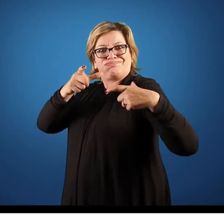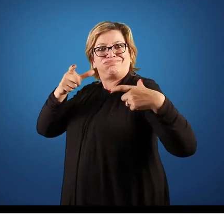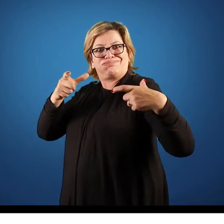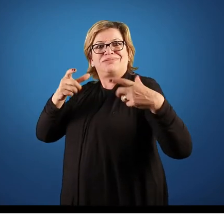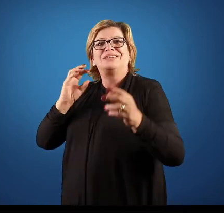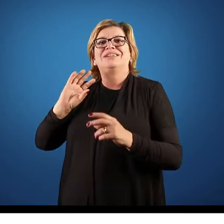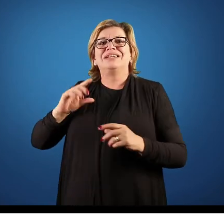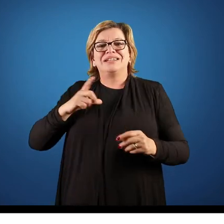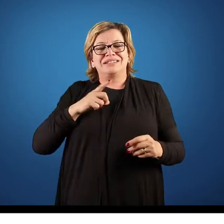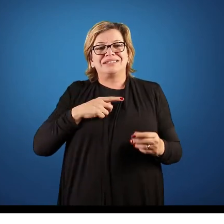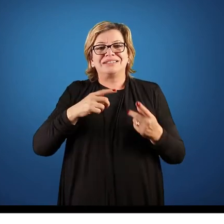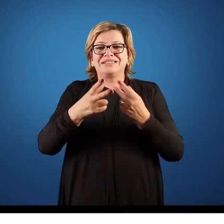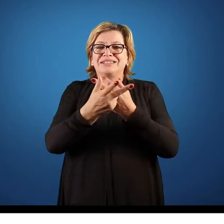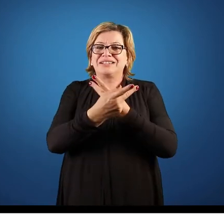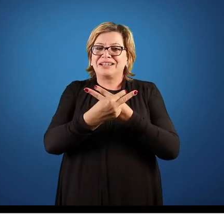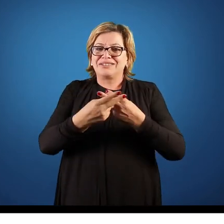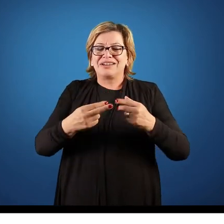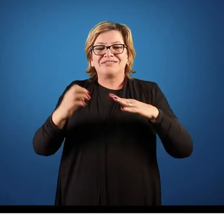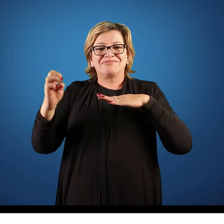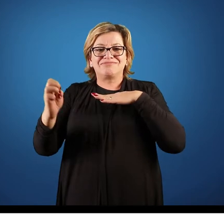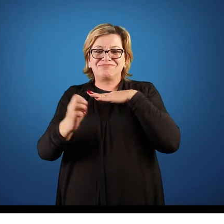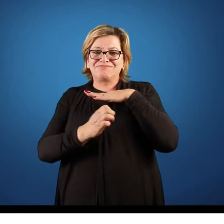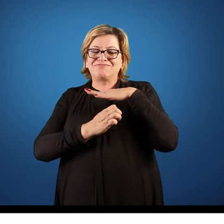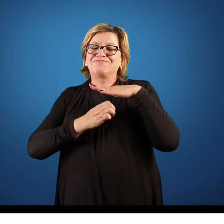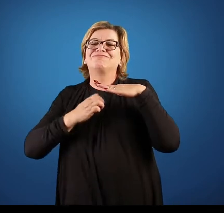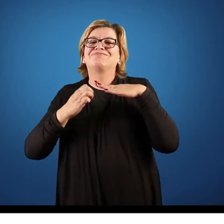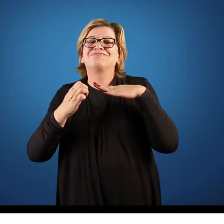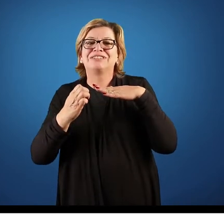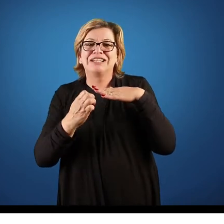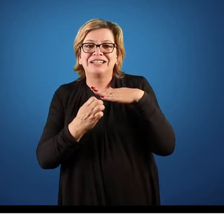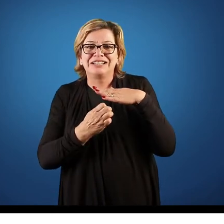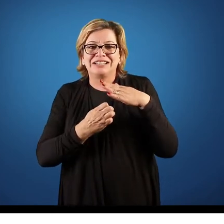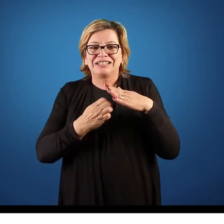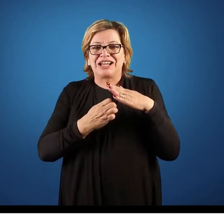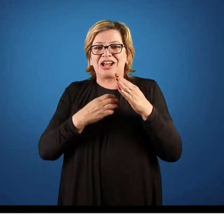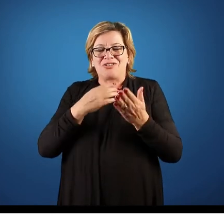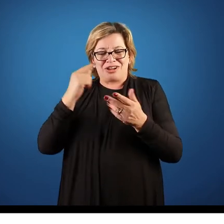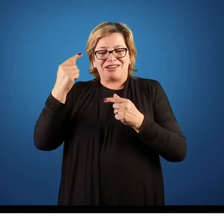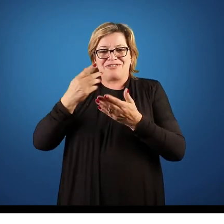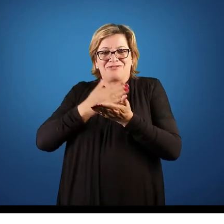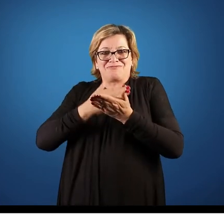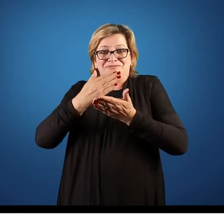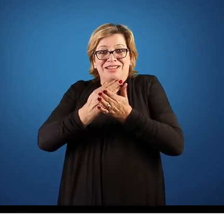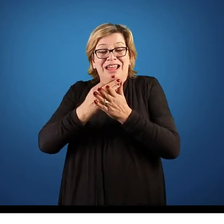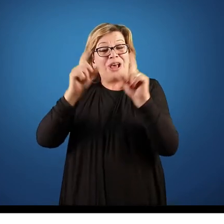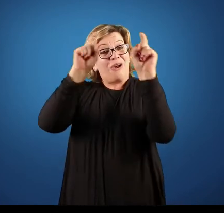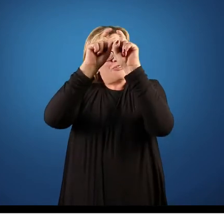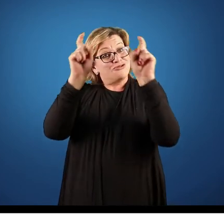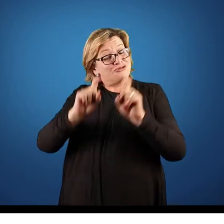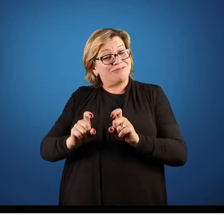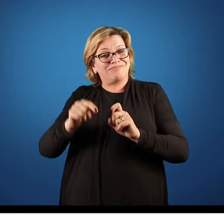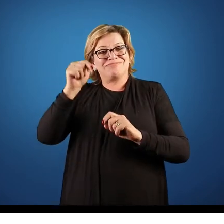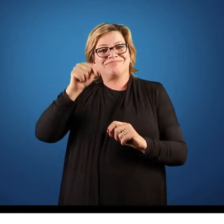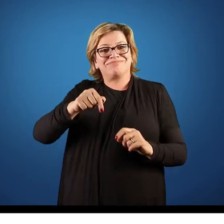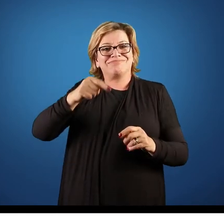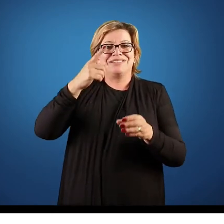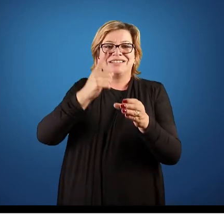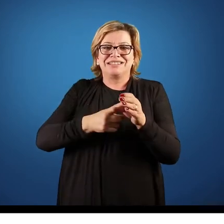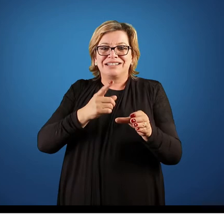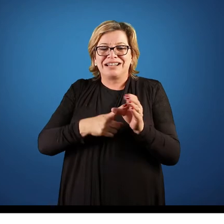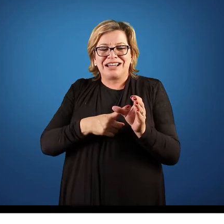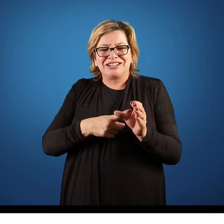mas está crescendo, tem vários empresários fazendo, está para inaugurar um shopping aqui na cidade, então uma parte